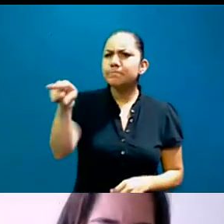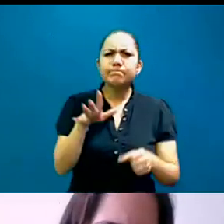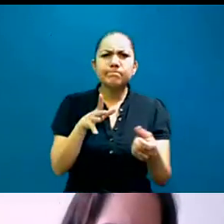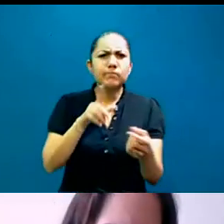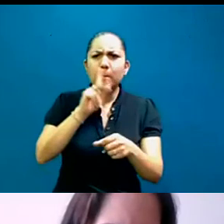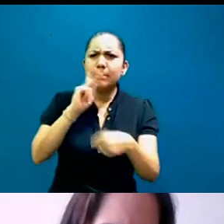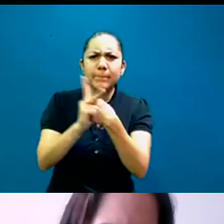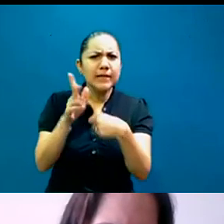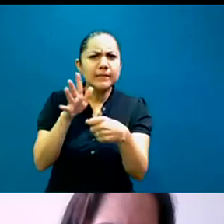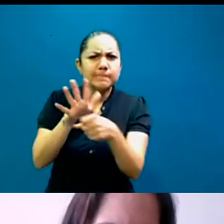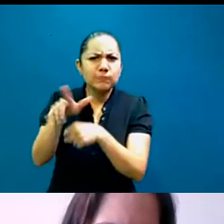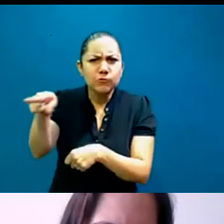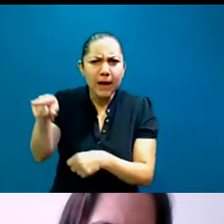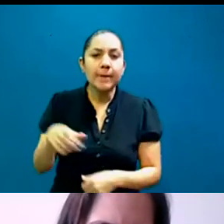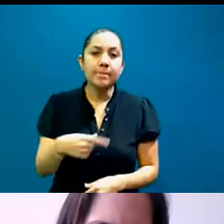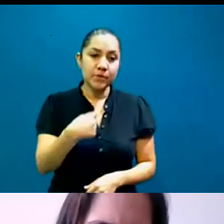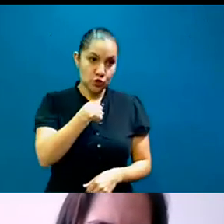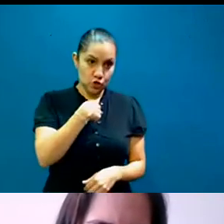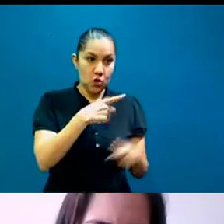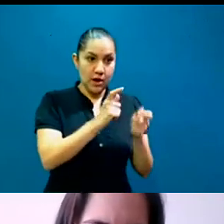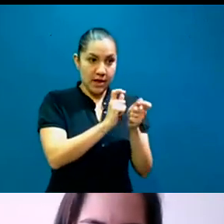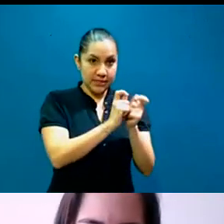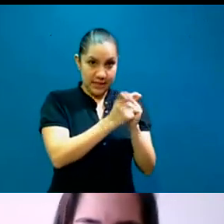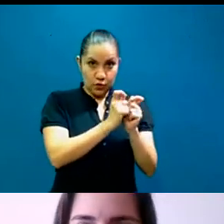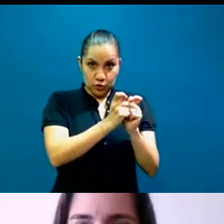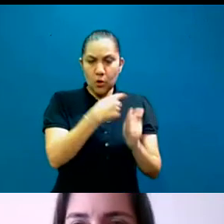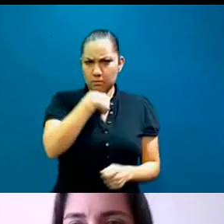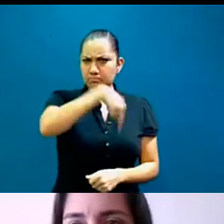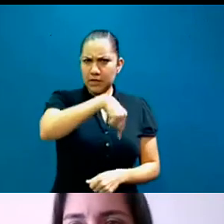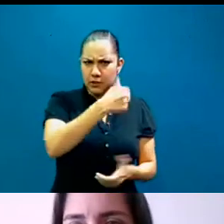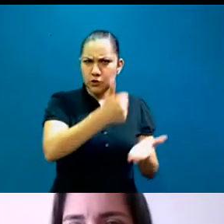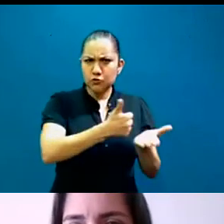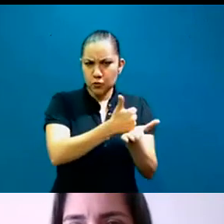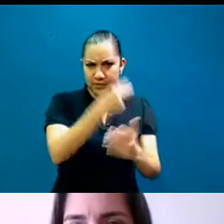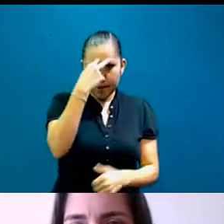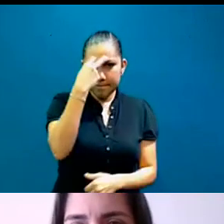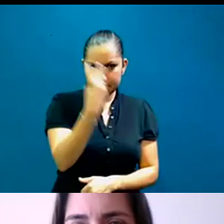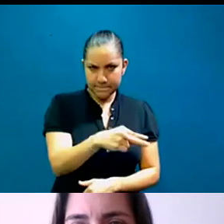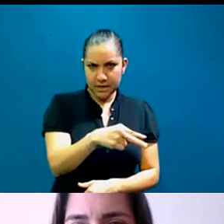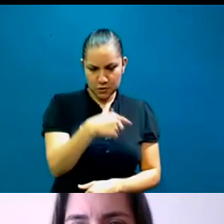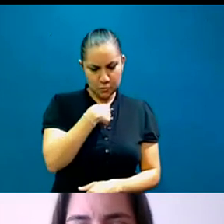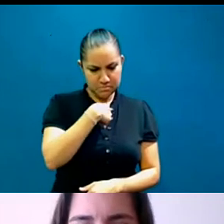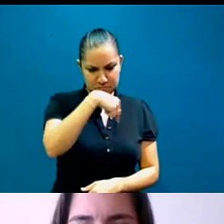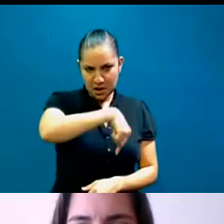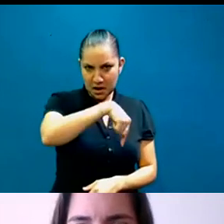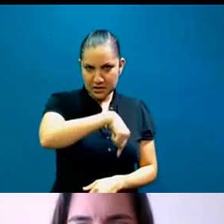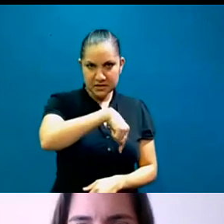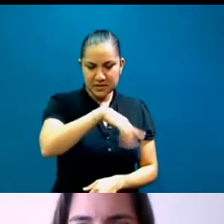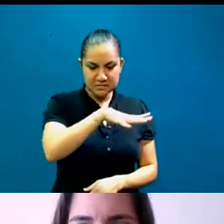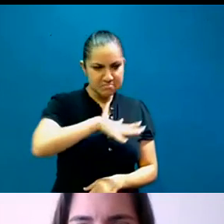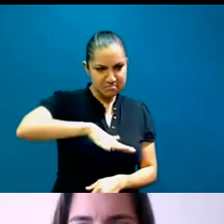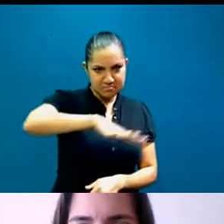Yo soy traductora y soy de la Ciudad de México. la Ciudad También formo parte de Cementi. Ajá,